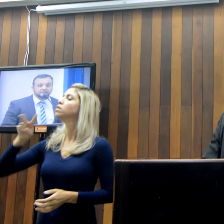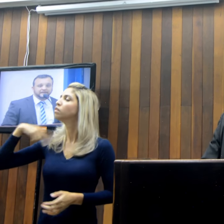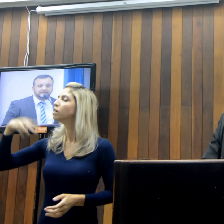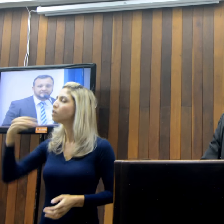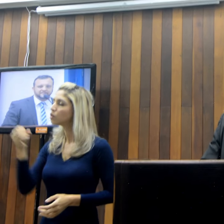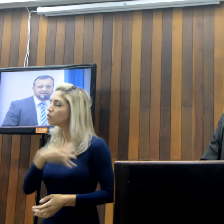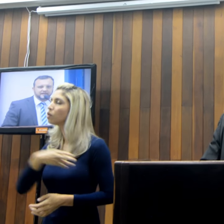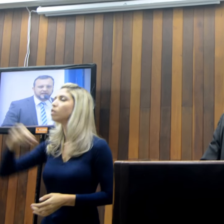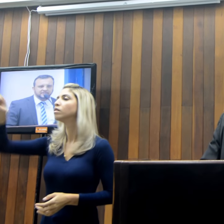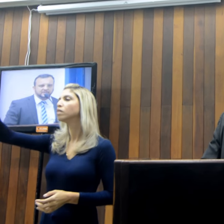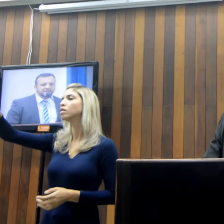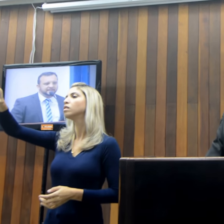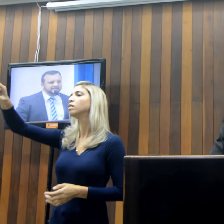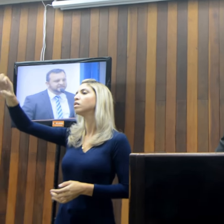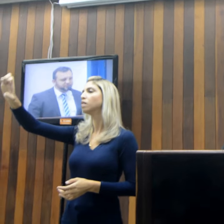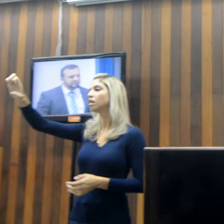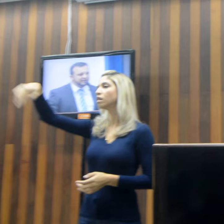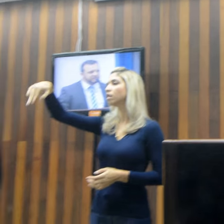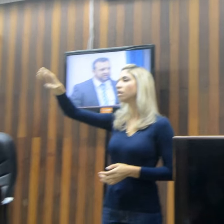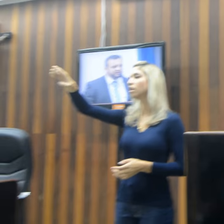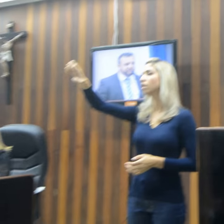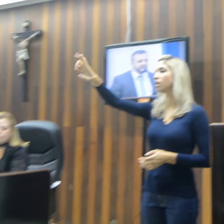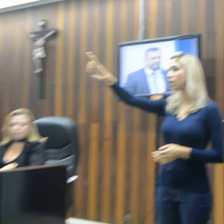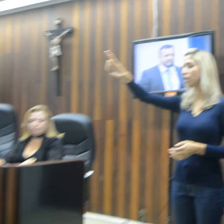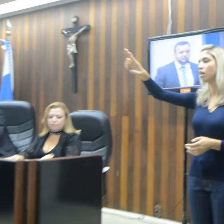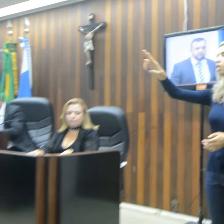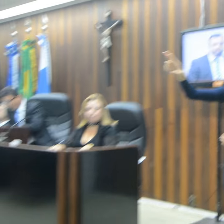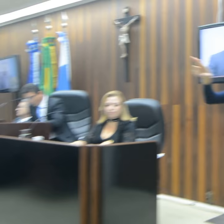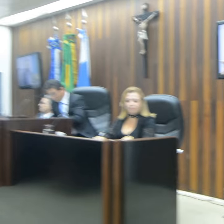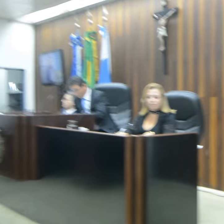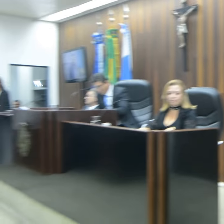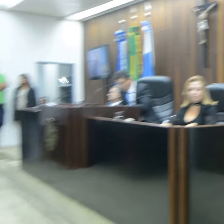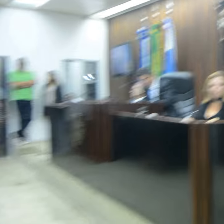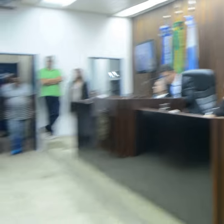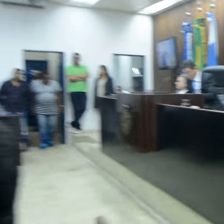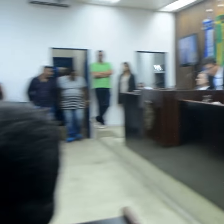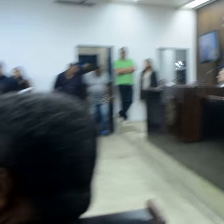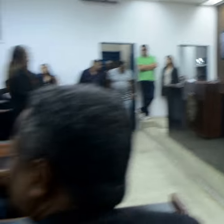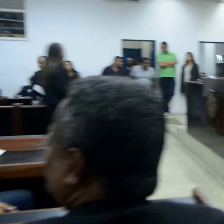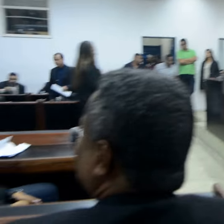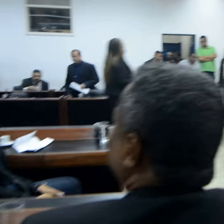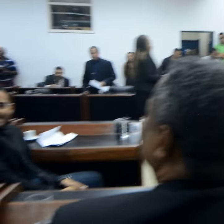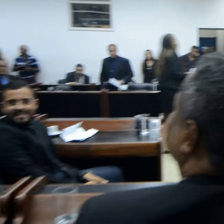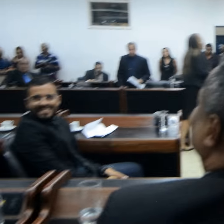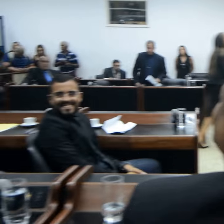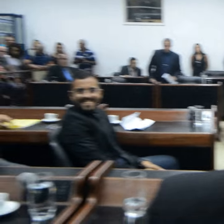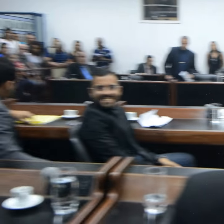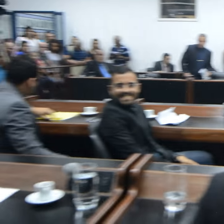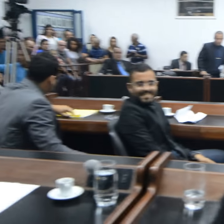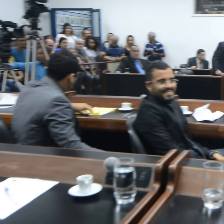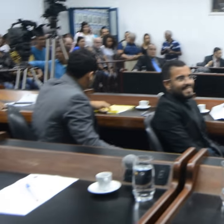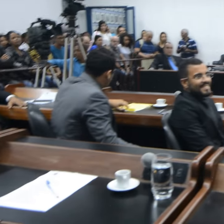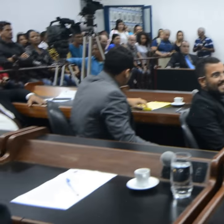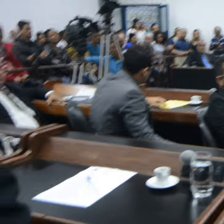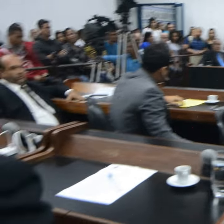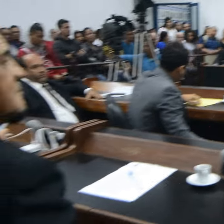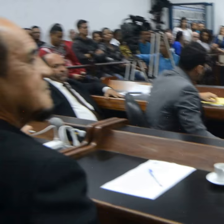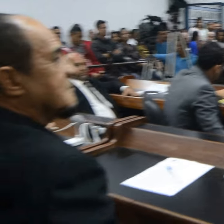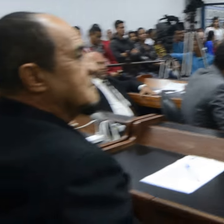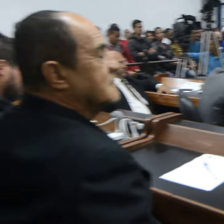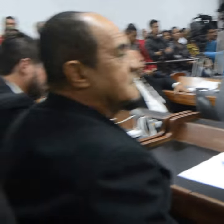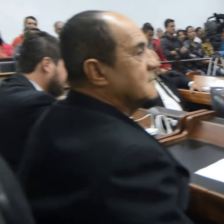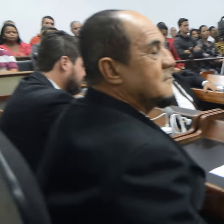e também as lideranças do bairro Jardim Esperança que hoje estão presentes na assistência, certamente para